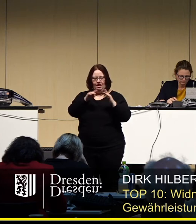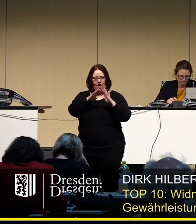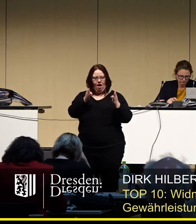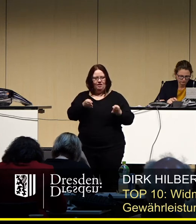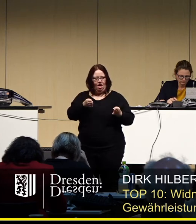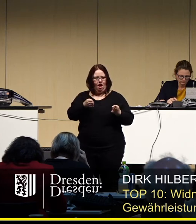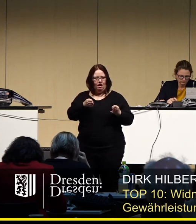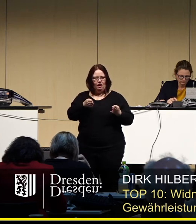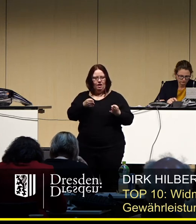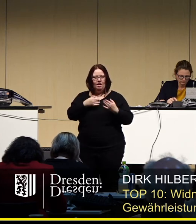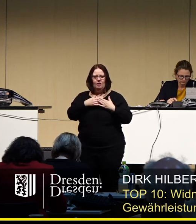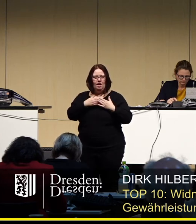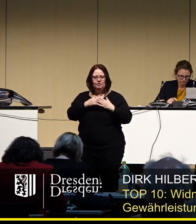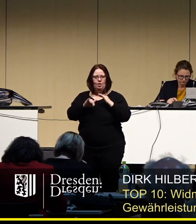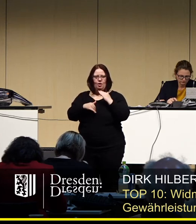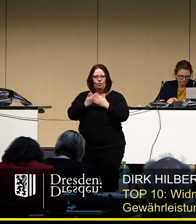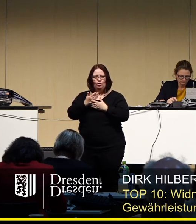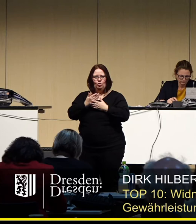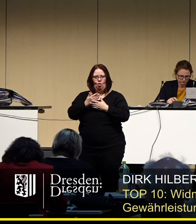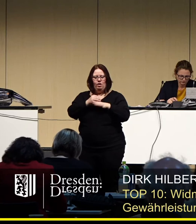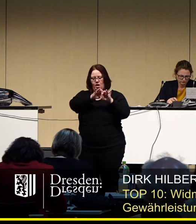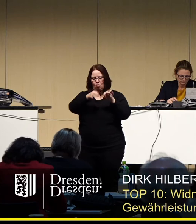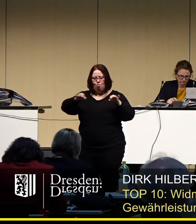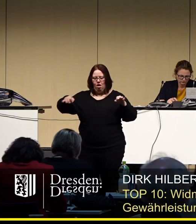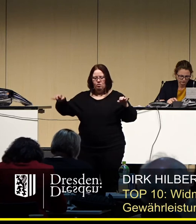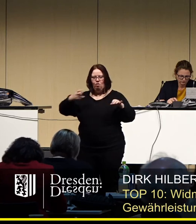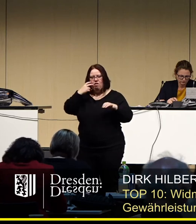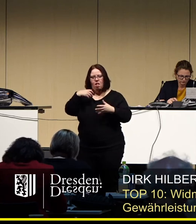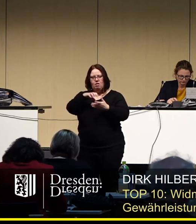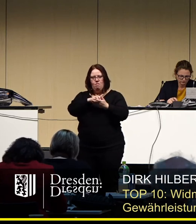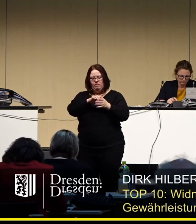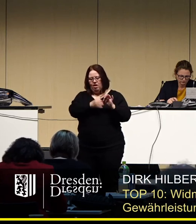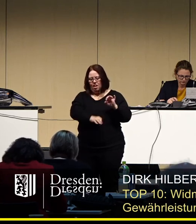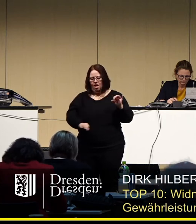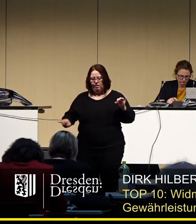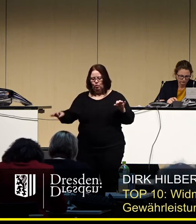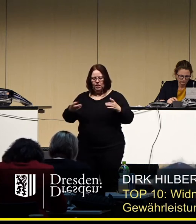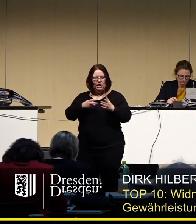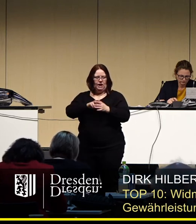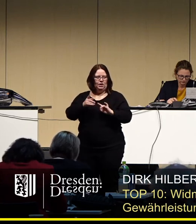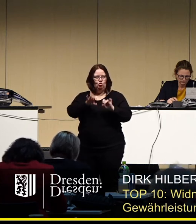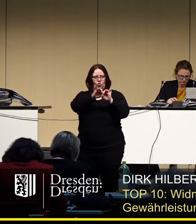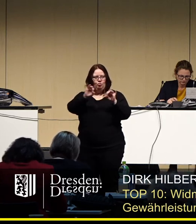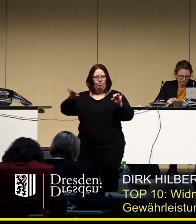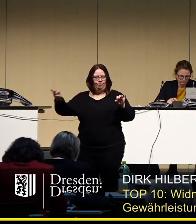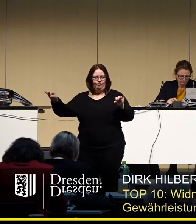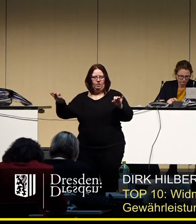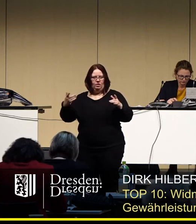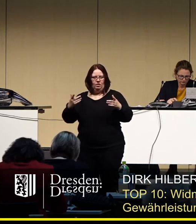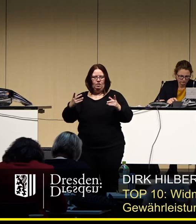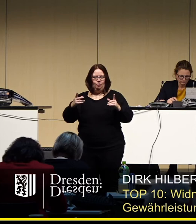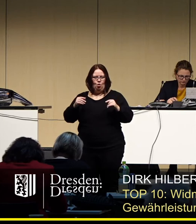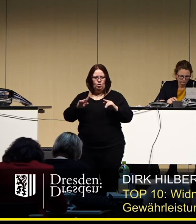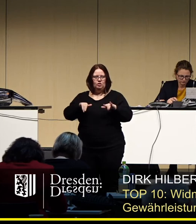eben eine neue oberörtliche verlegen müssen auf dem Altmarkt und jetzt nichts direkt mit dem